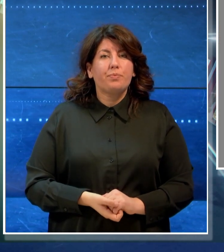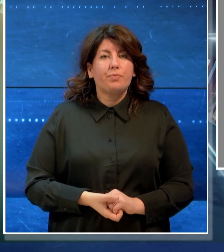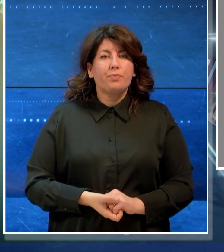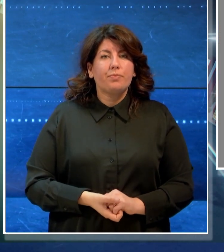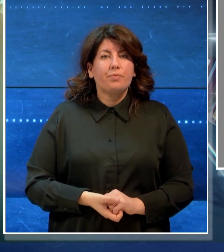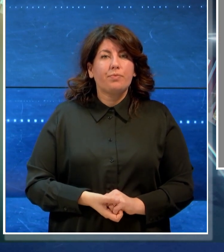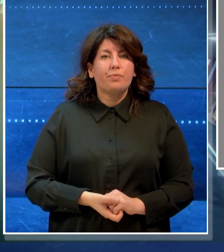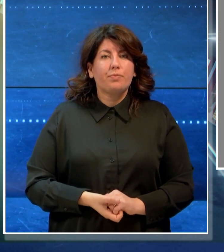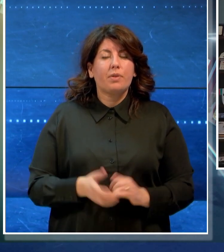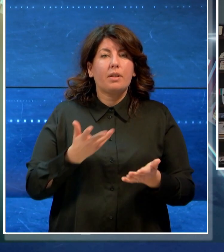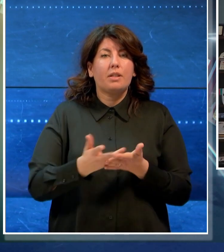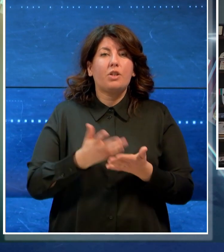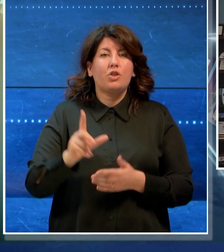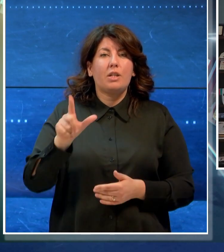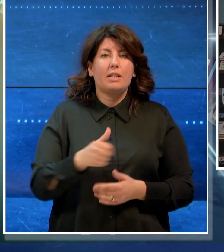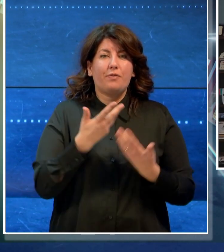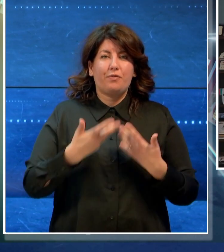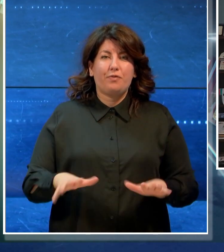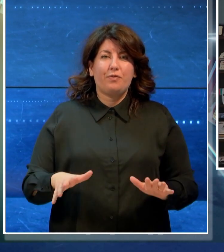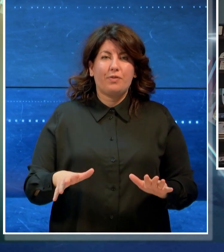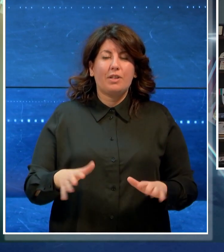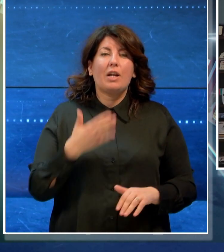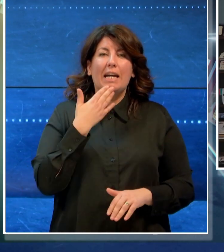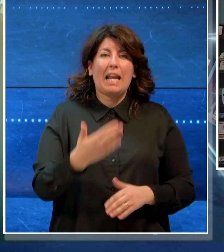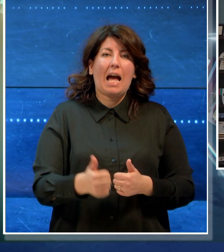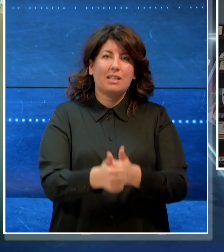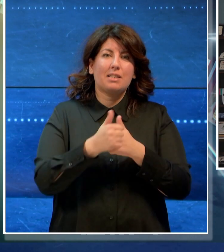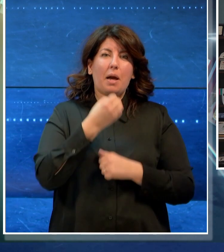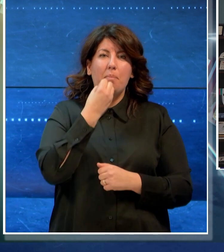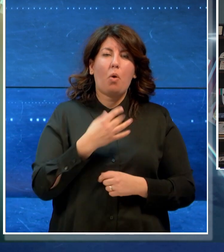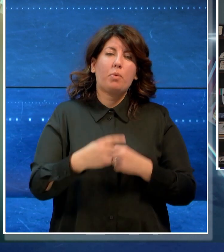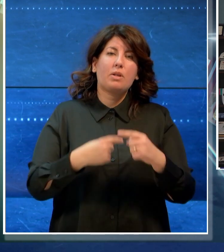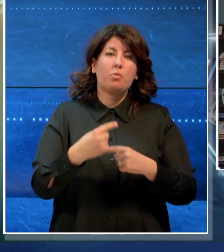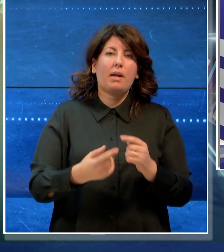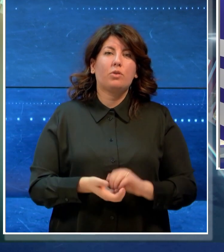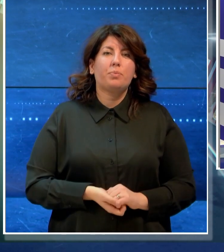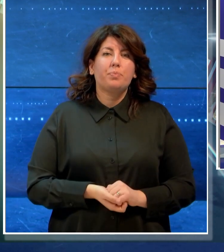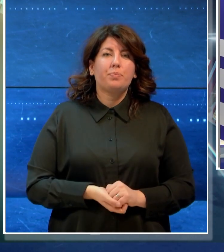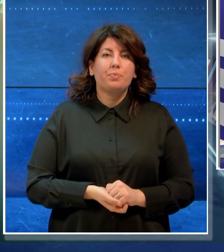E con il Tigilis è tutto, grazie per averci seguito, buon proseguimento.